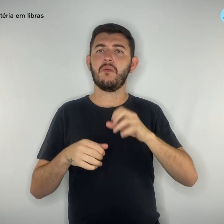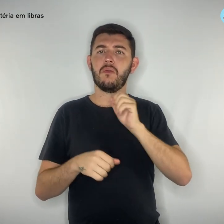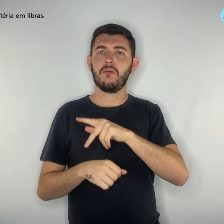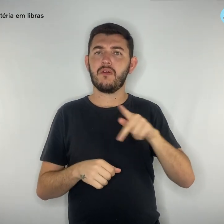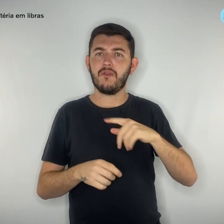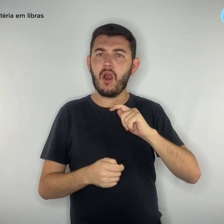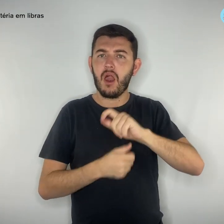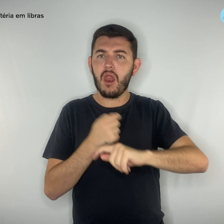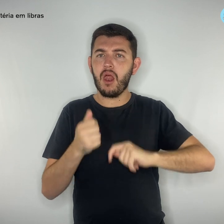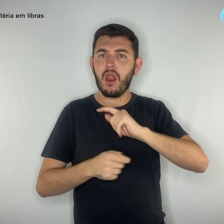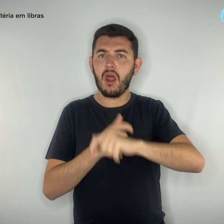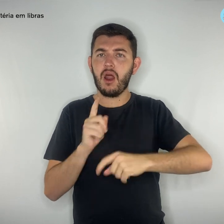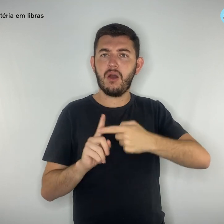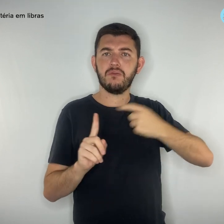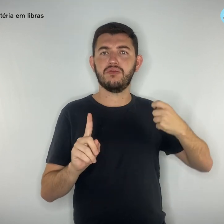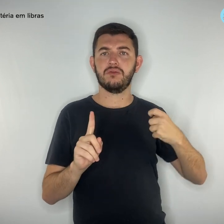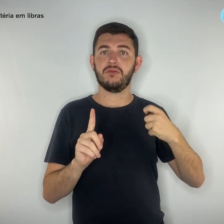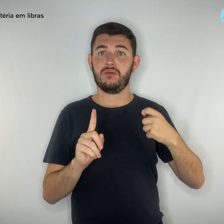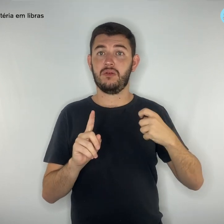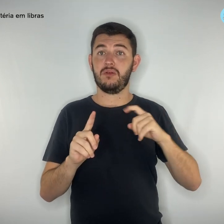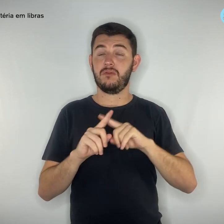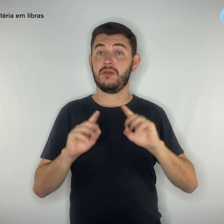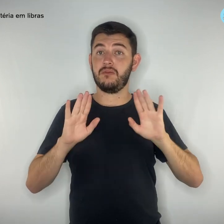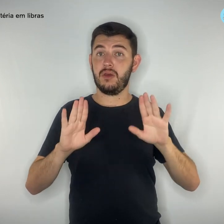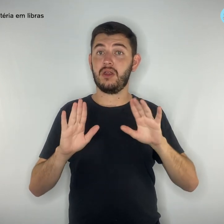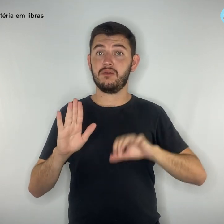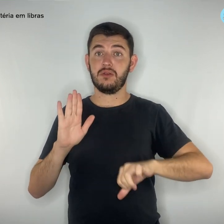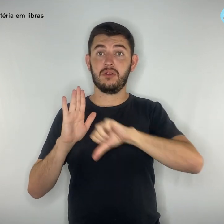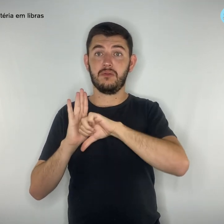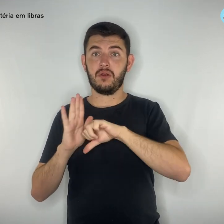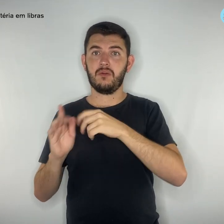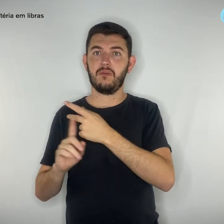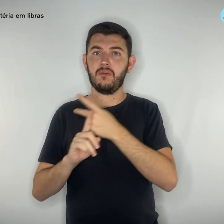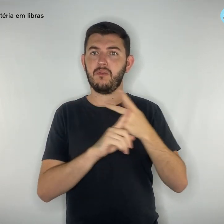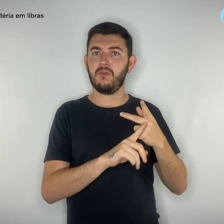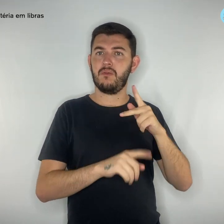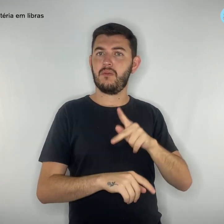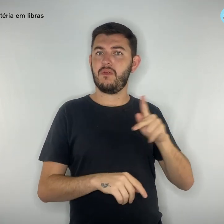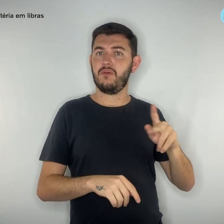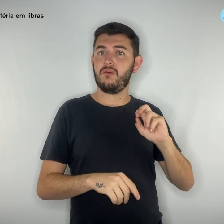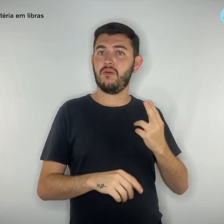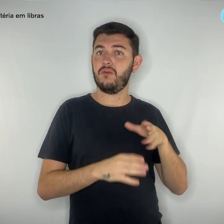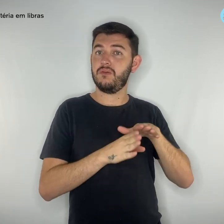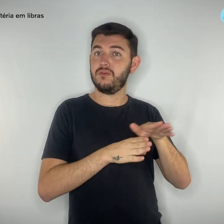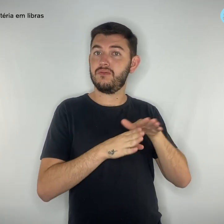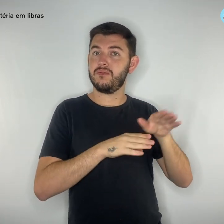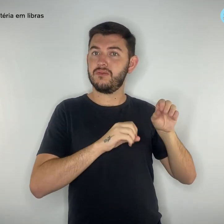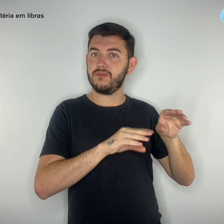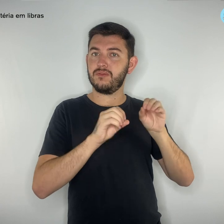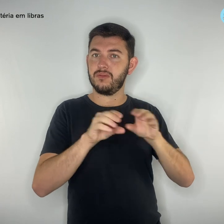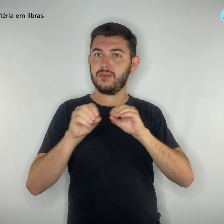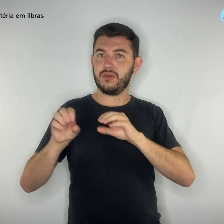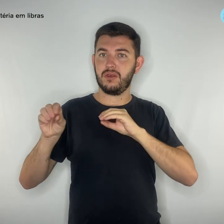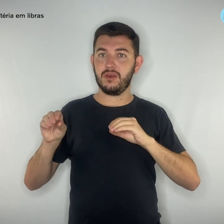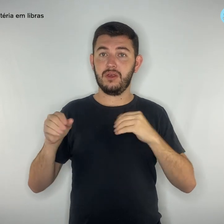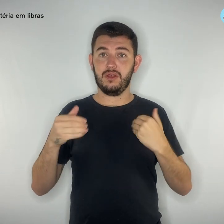em contato com professores e orientadores educacionais. Identificam-se como funcionários do